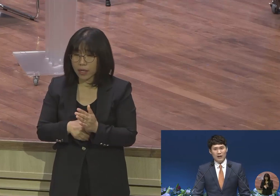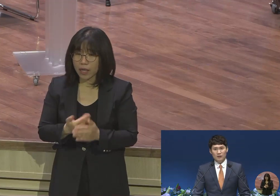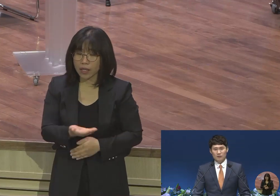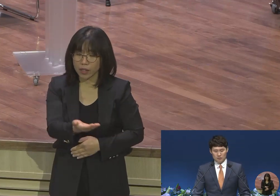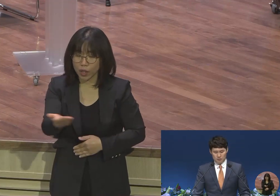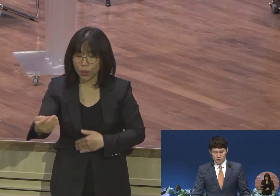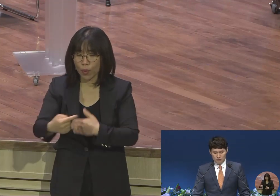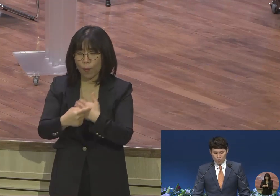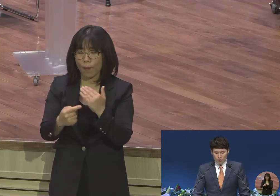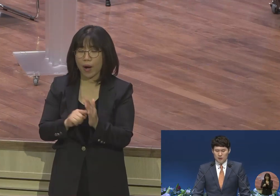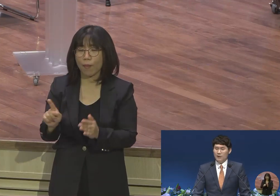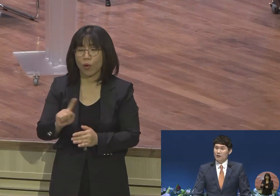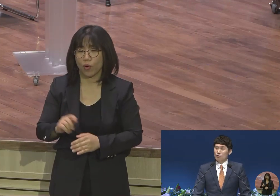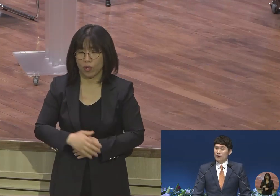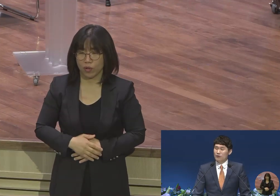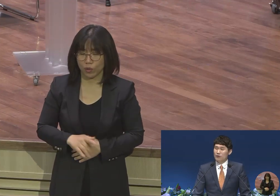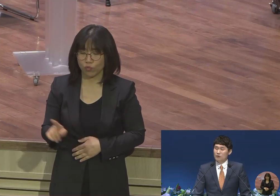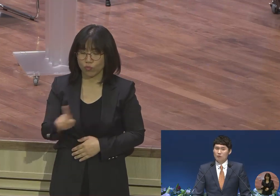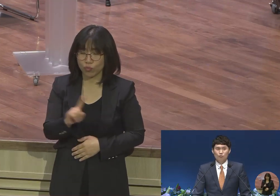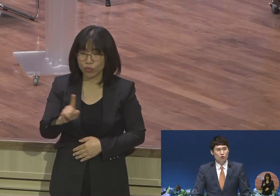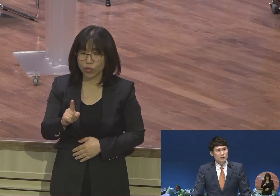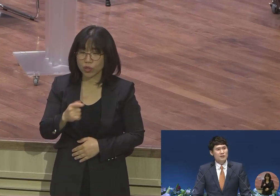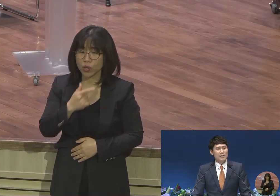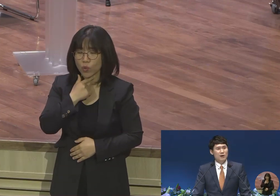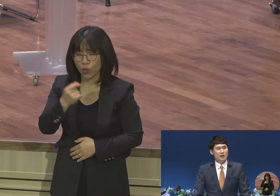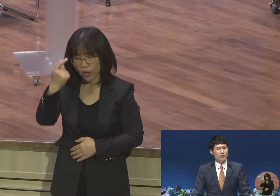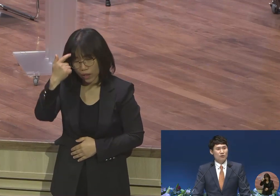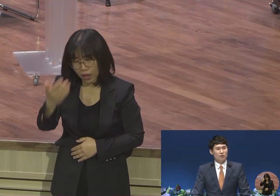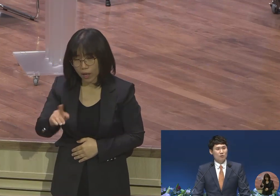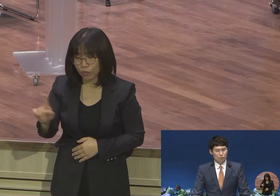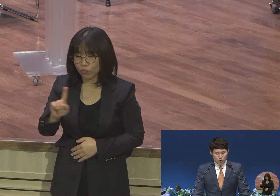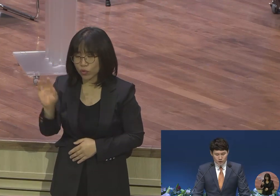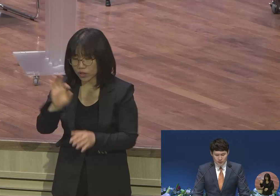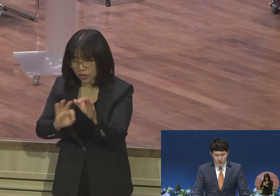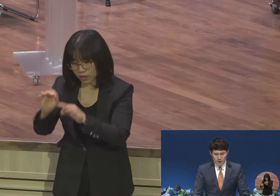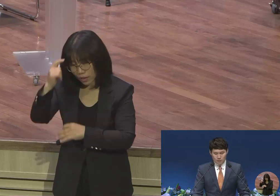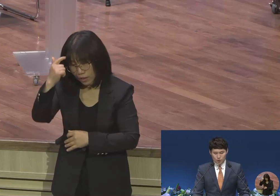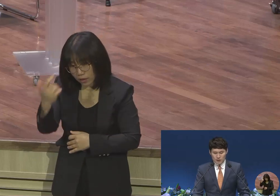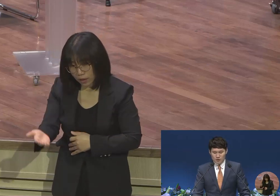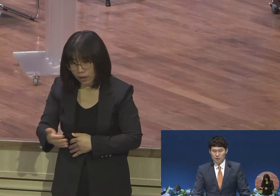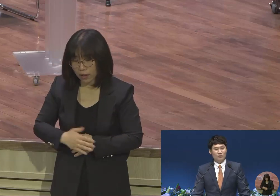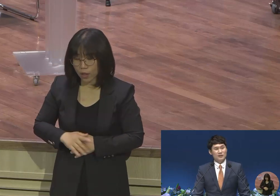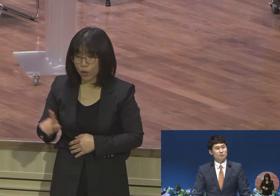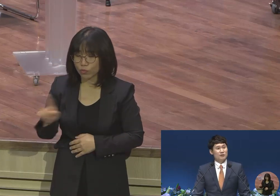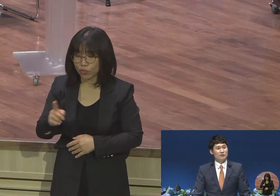과연 무엇을 바라보며 무엇을 갈망하며 무엇을 붙잡기를 원하십니까?